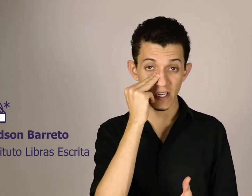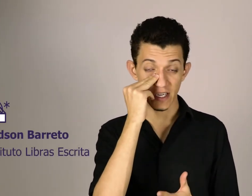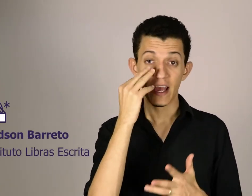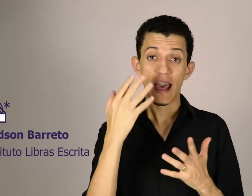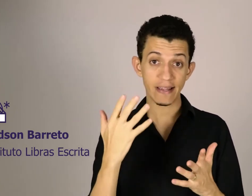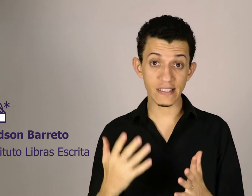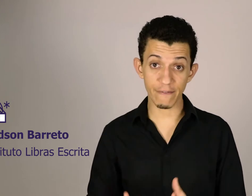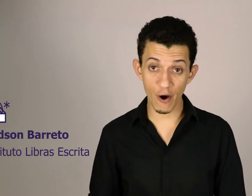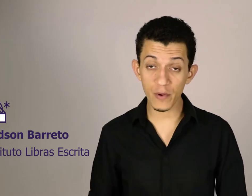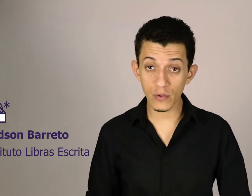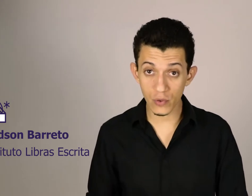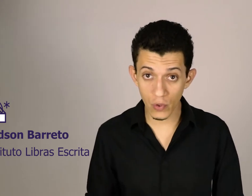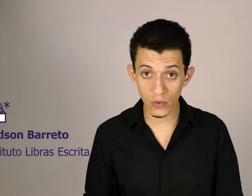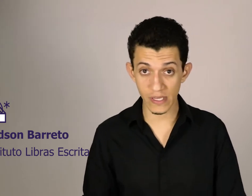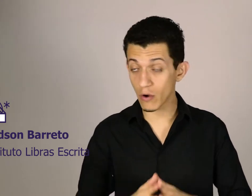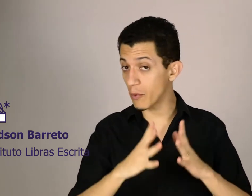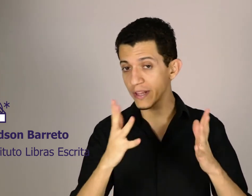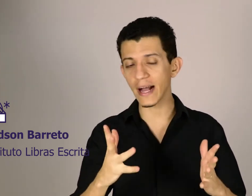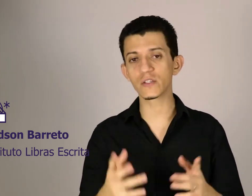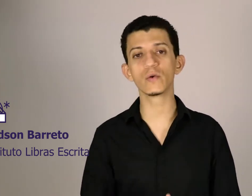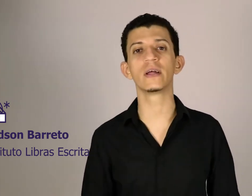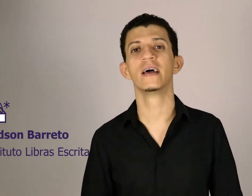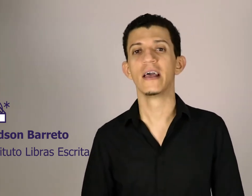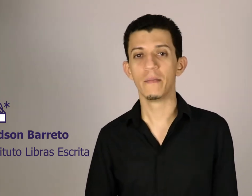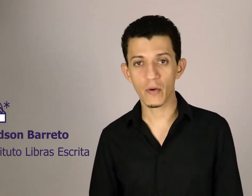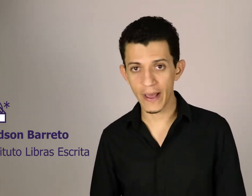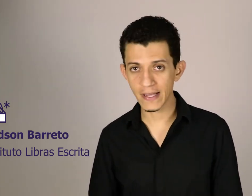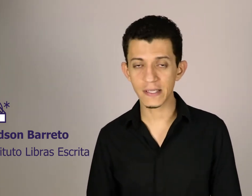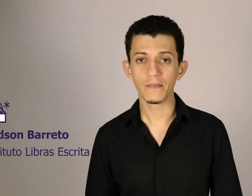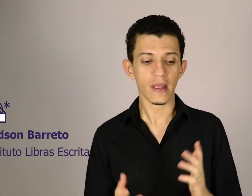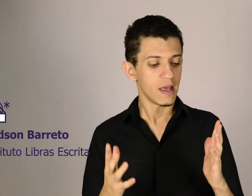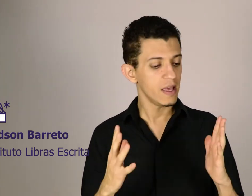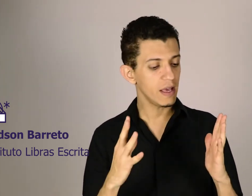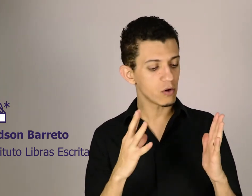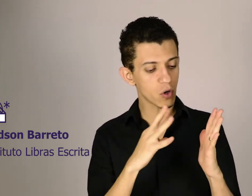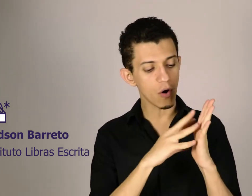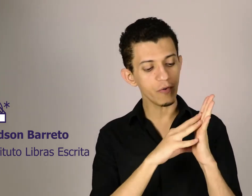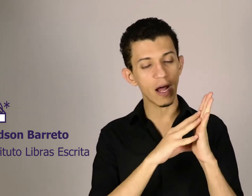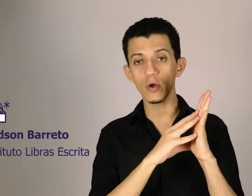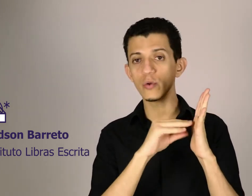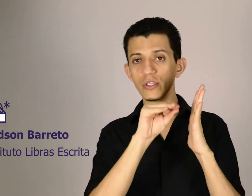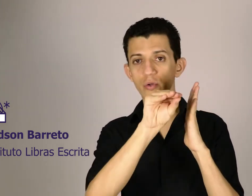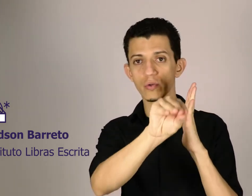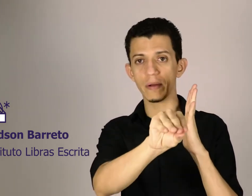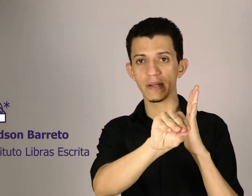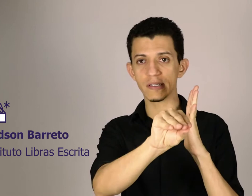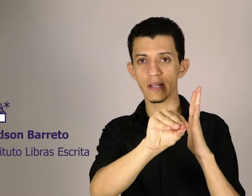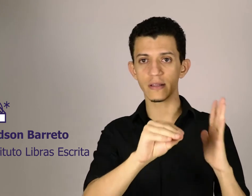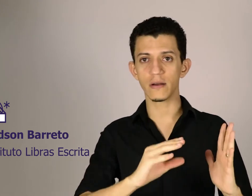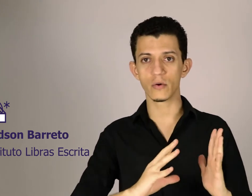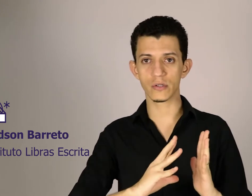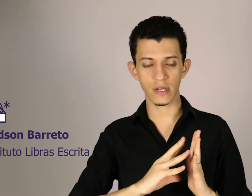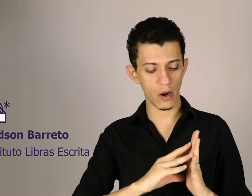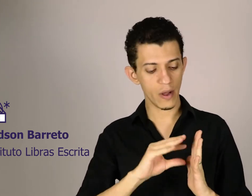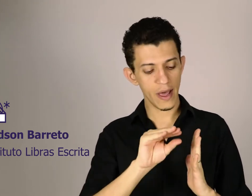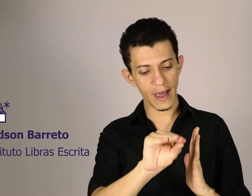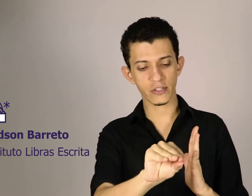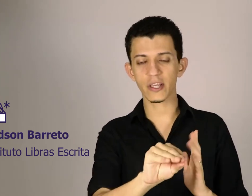seja, é dessa forma que os surdos e a comunidade surda me conhecem, e eu sou o cofundador do Instituto Libras Escritas, cujo sinal é este aqui.